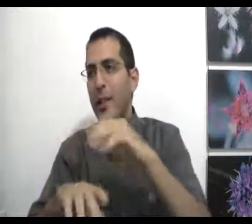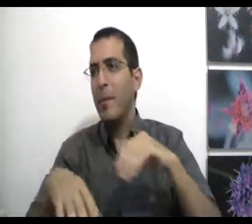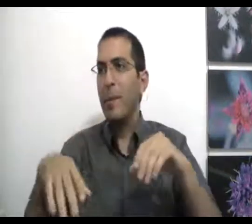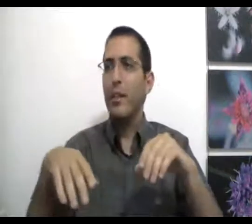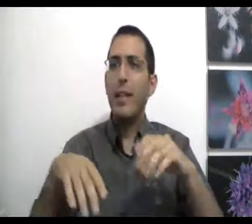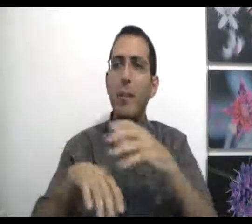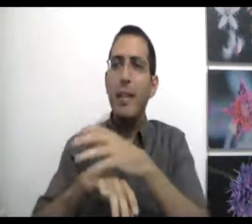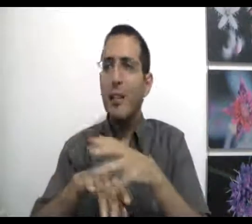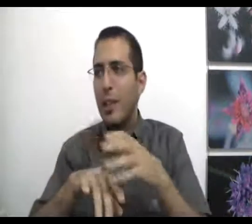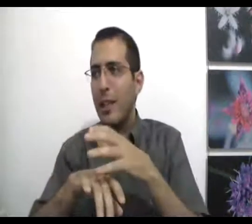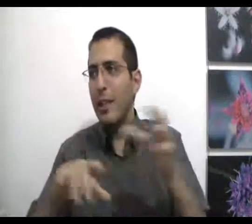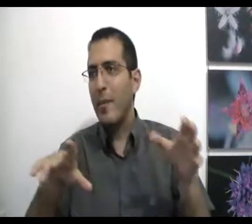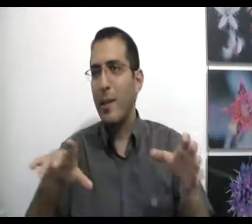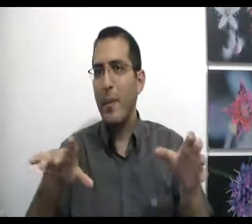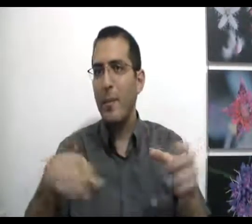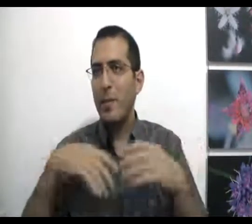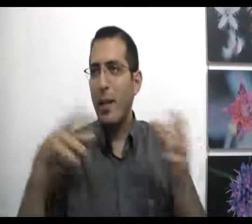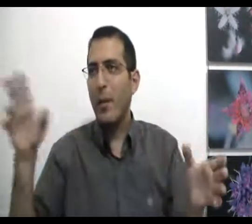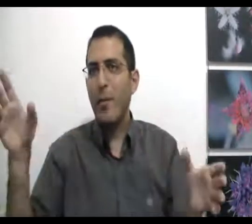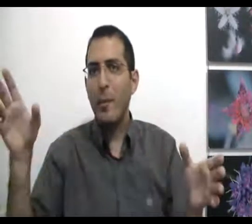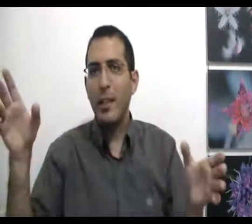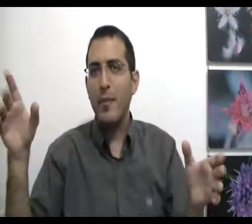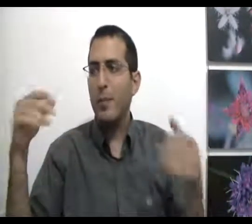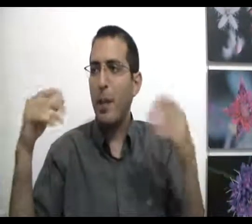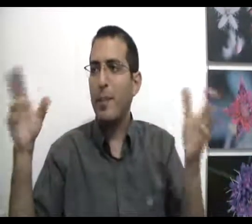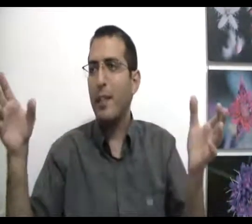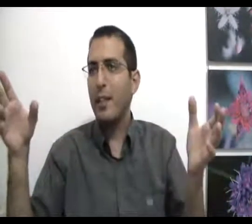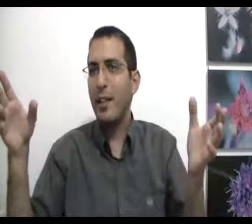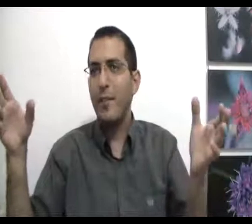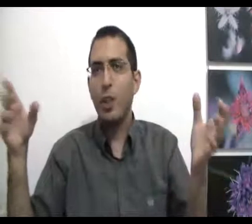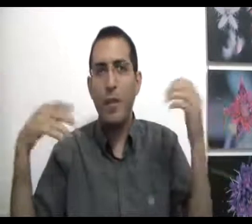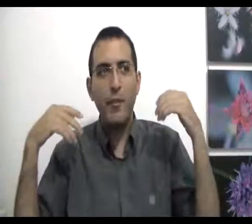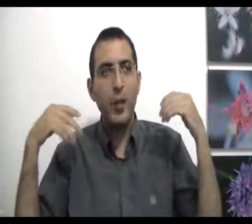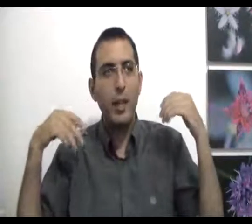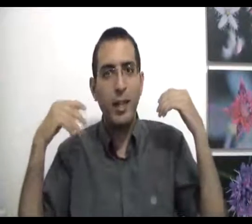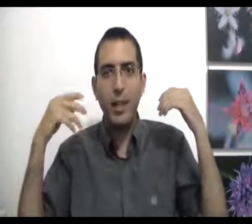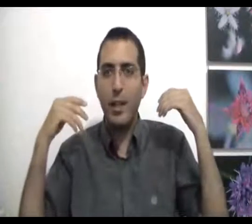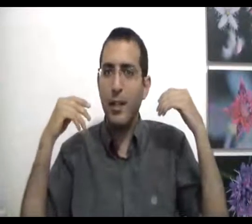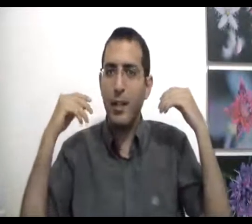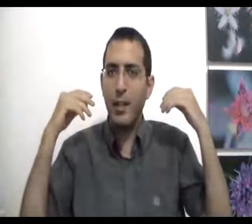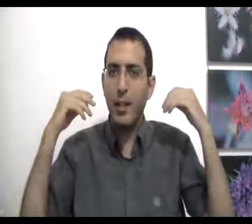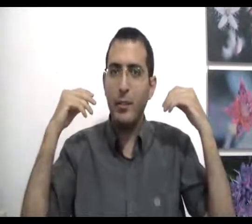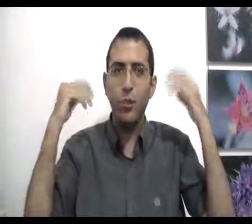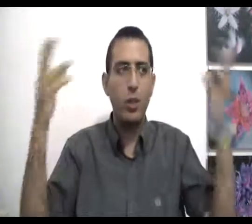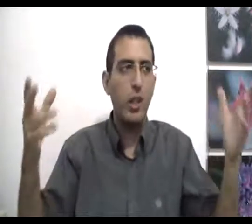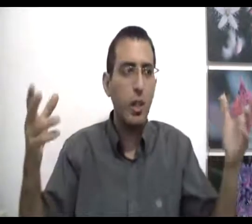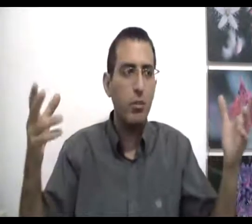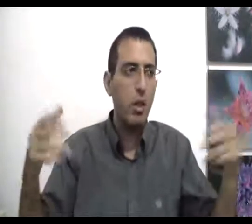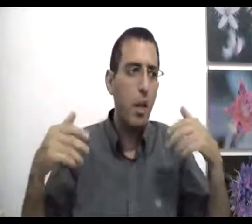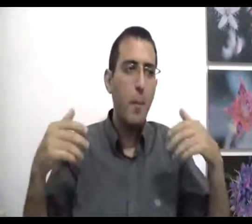מדממת אם היד של האדם הייתה מדממת וזה לא היה כואב לבן אדם וזה לא היה מטריד את האדם וזה לא היה מפחיל לרצון שלו לחיות מה